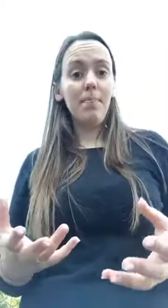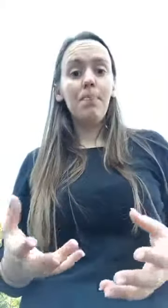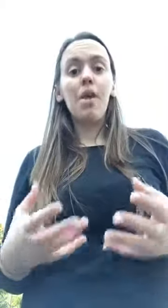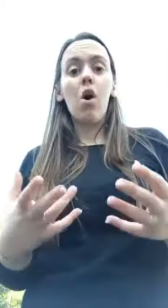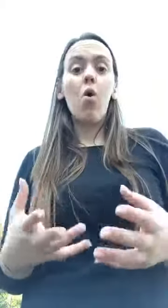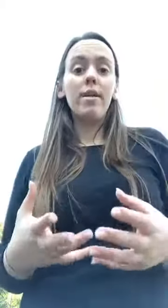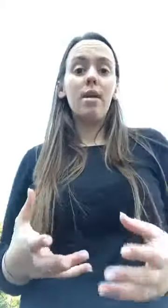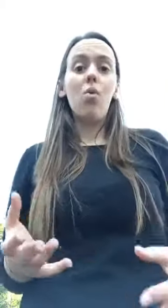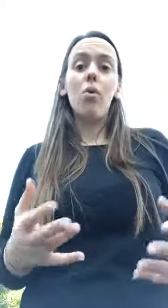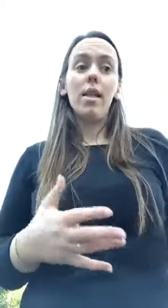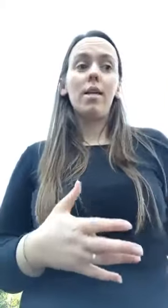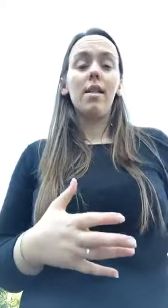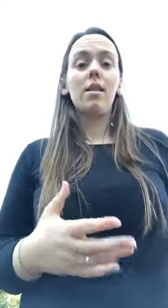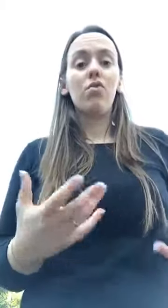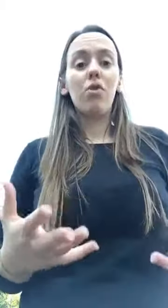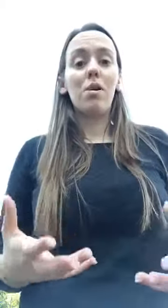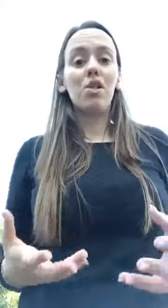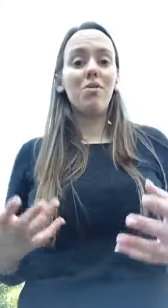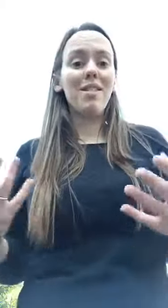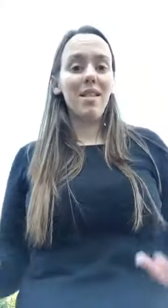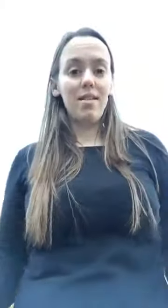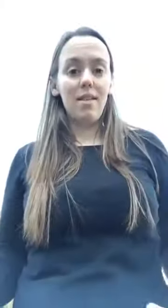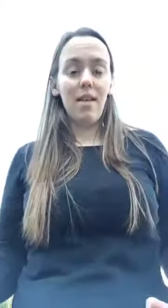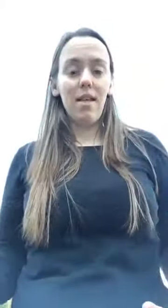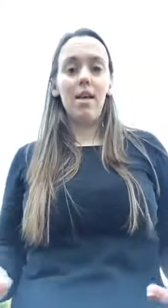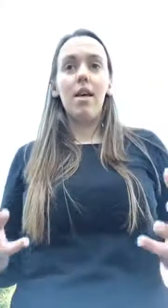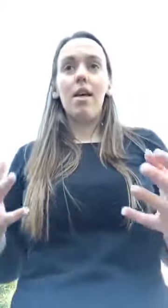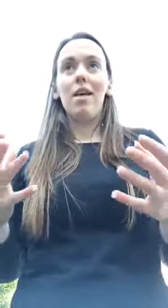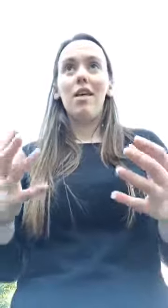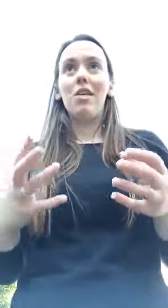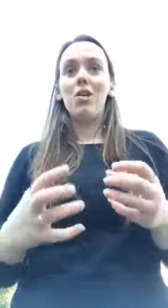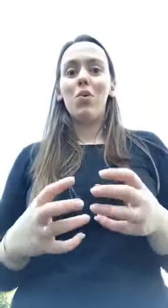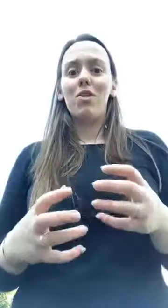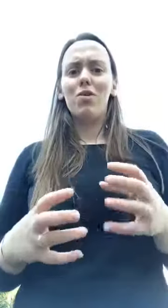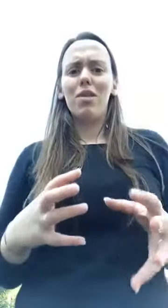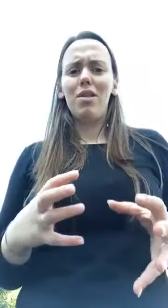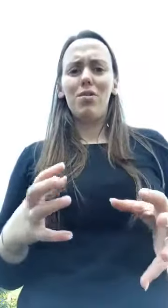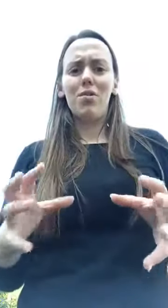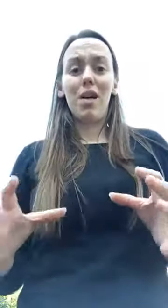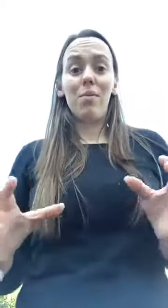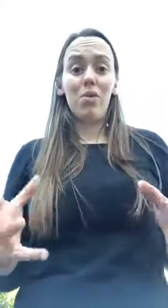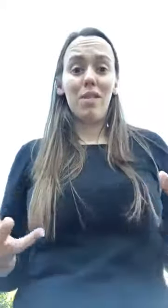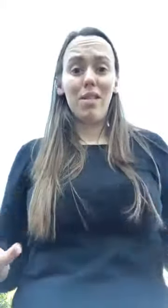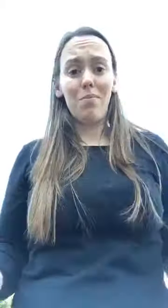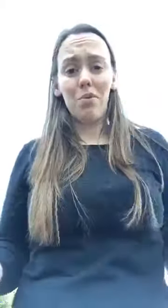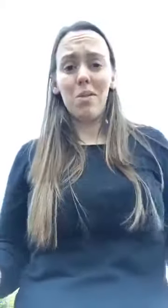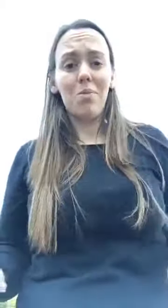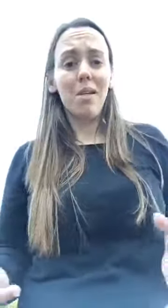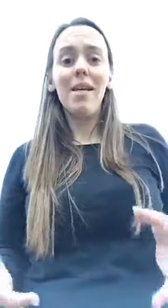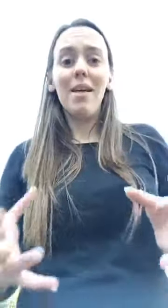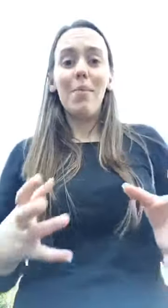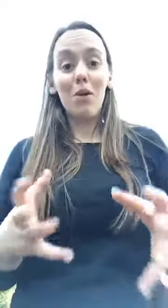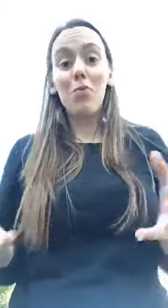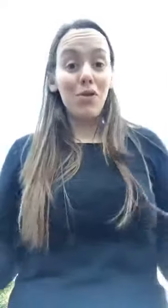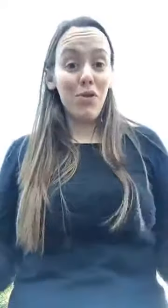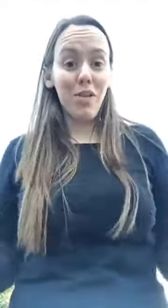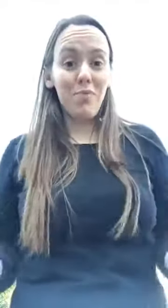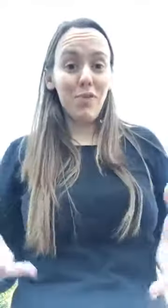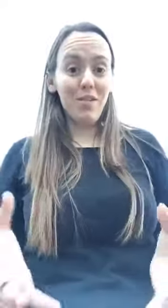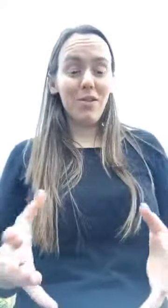ou então o ylang ylang se for uma questão de ansiedade. Eu acho que isto acaba por ser simples de perceber, mas pode não ser. Portanto,